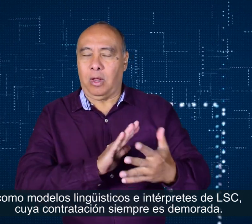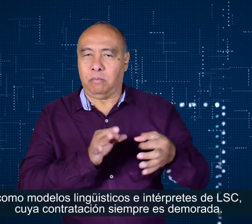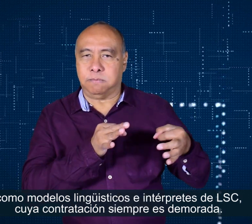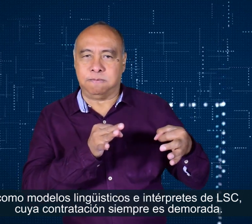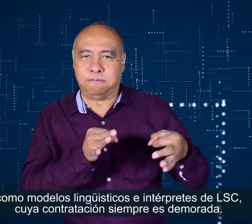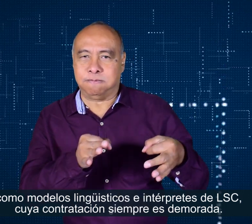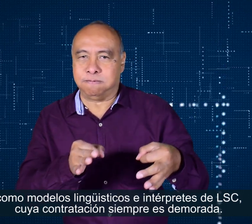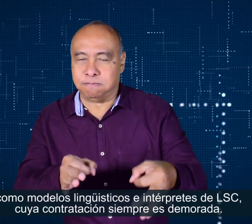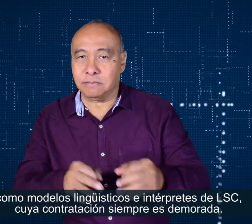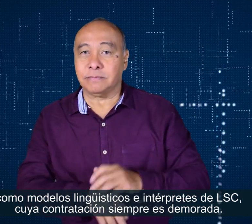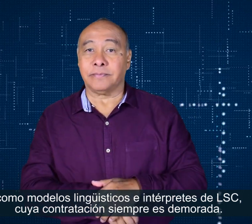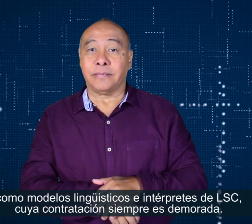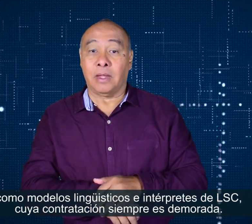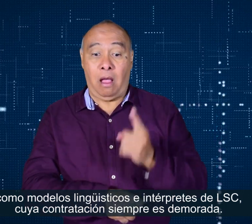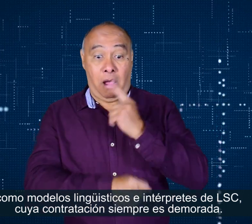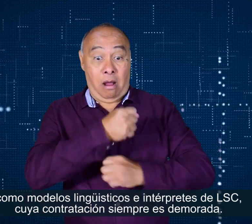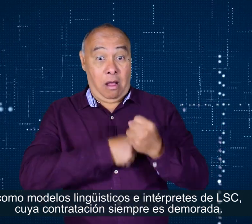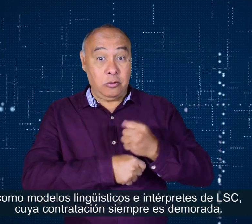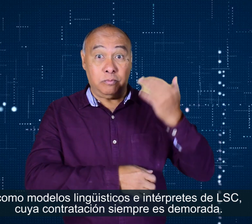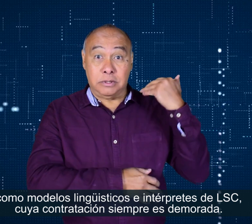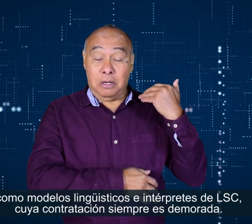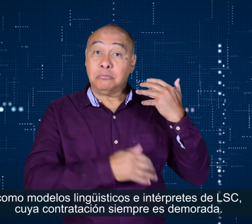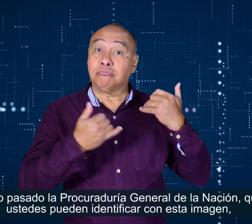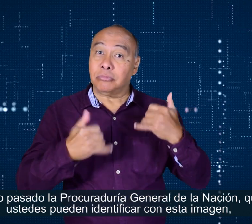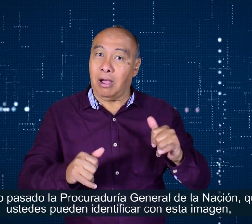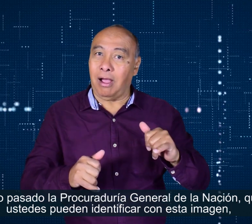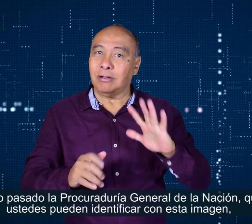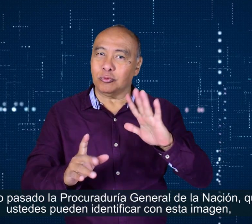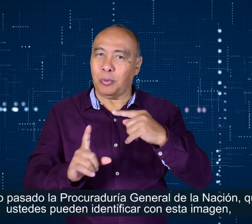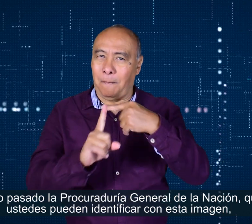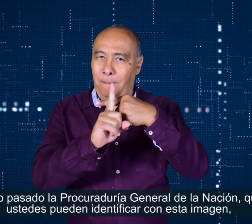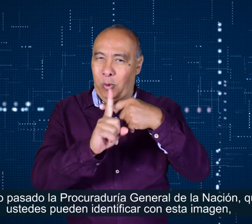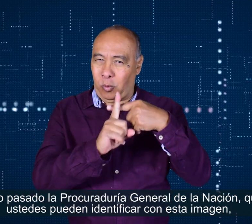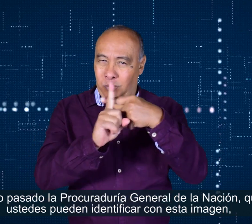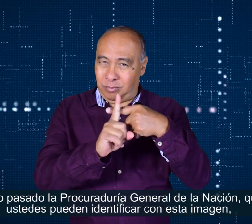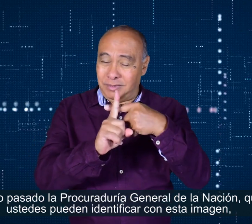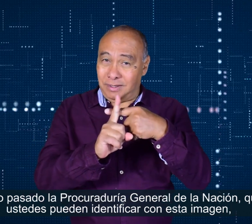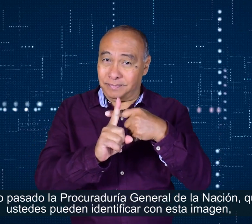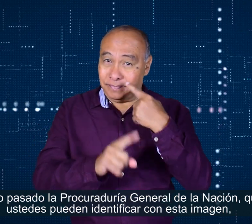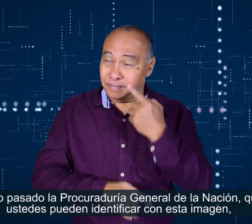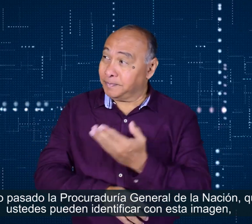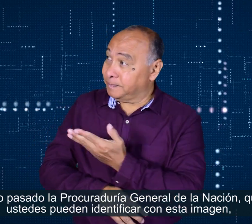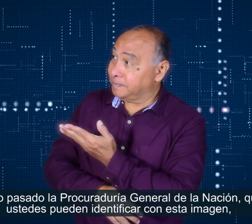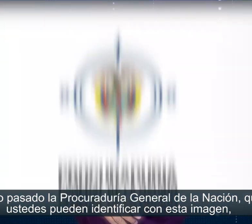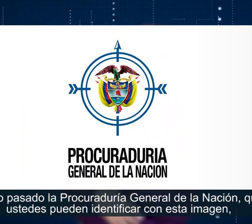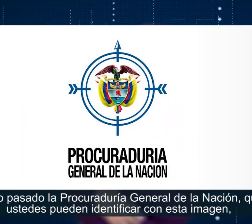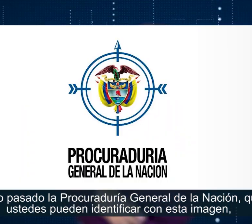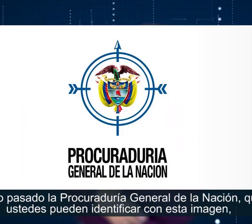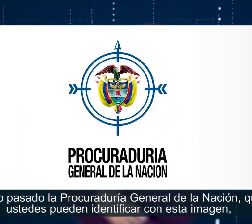intérpretes de lengua de señas, cuya contratación siempre es demorada. El año pasado la Procuraduría General de la Nación, que